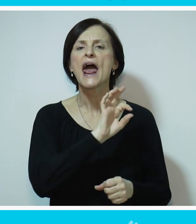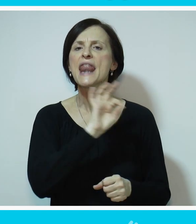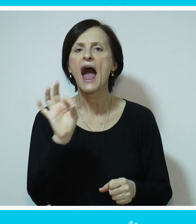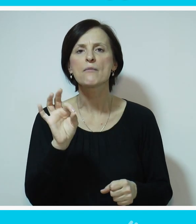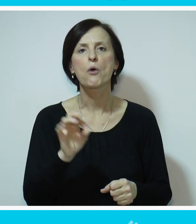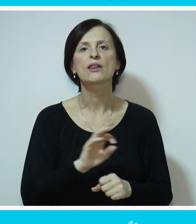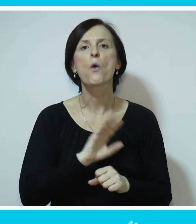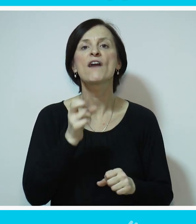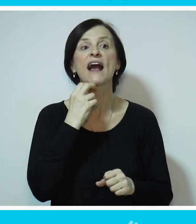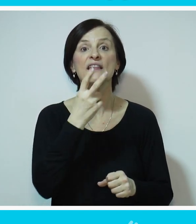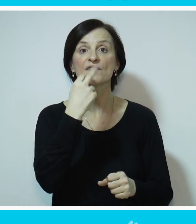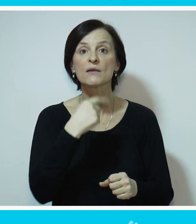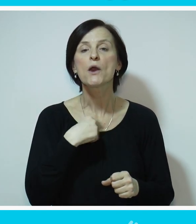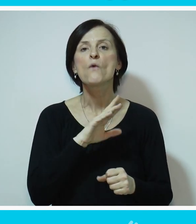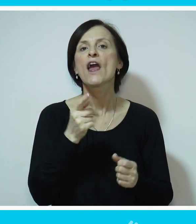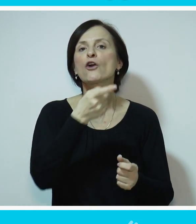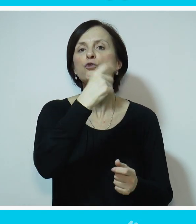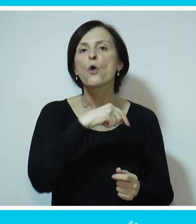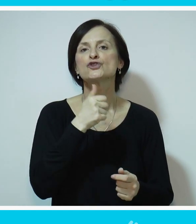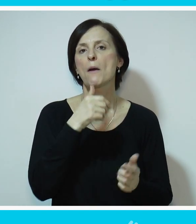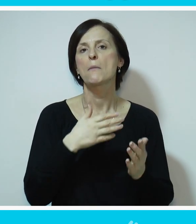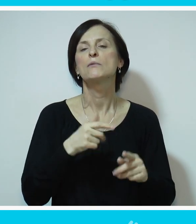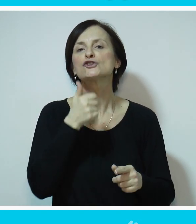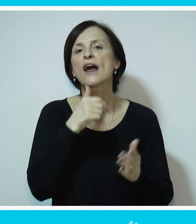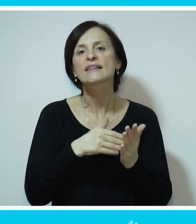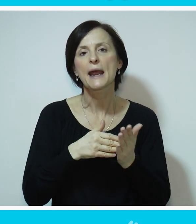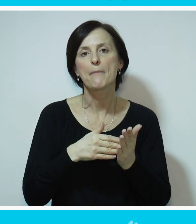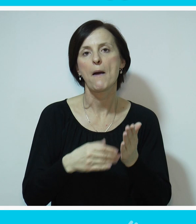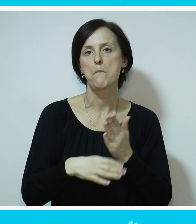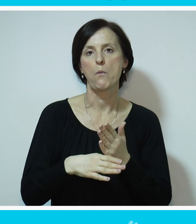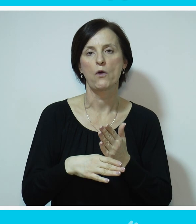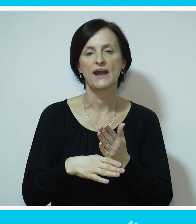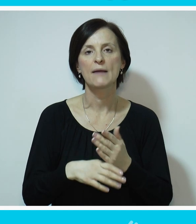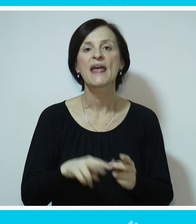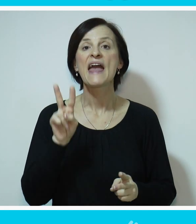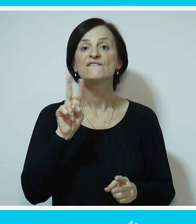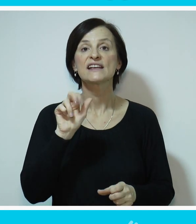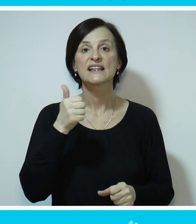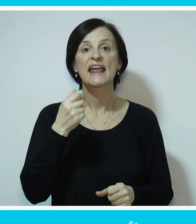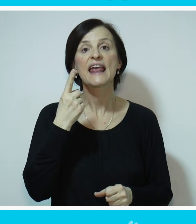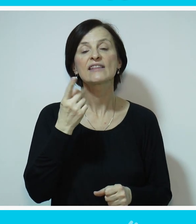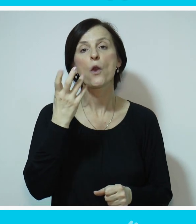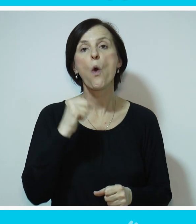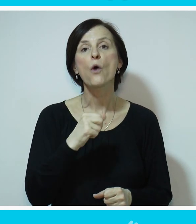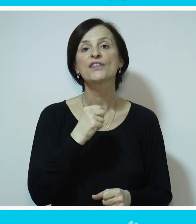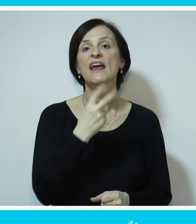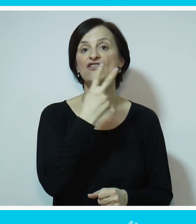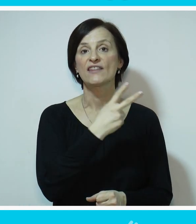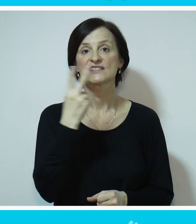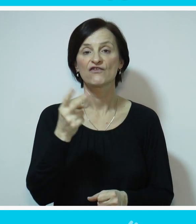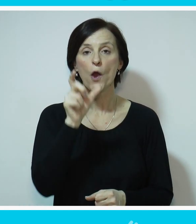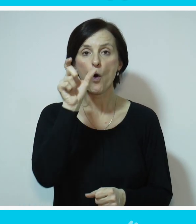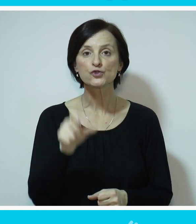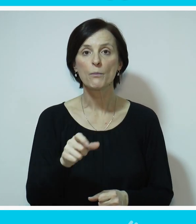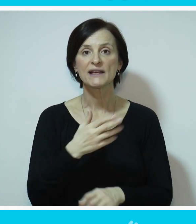najbolja, ona uvek trči kad me tamo vidi, ja ne vidim, ona dotrči da mi je ovo uradio. Vesna je jedna od 22